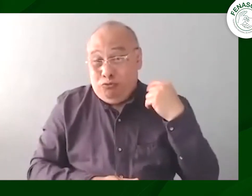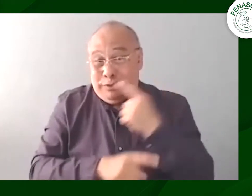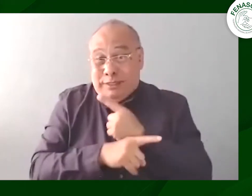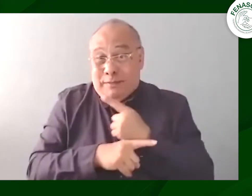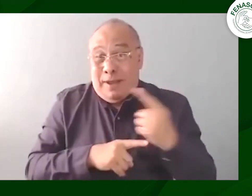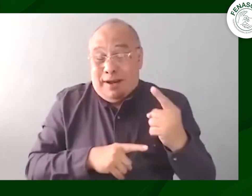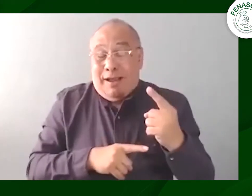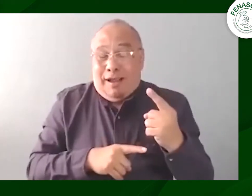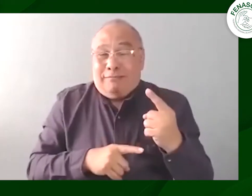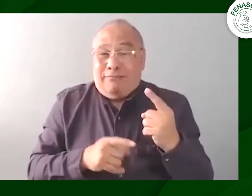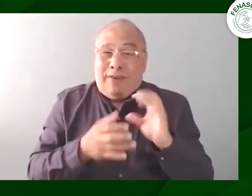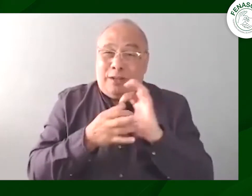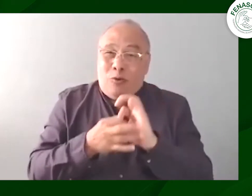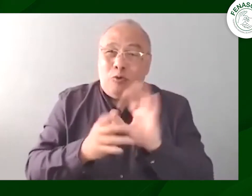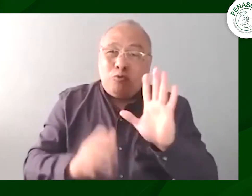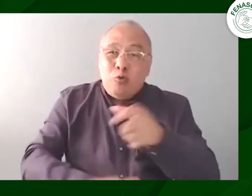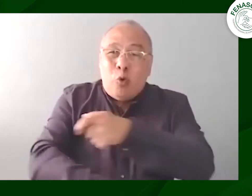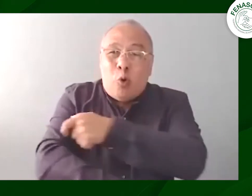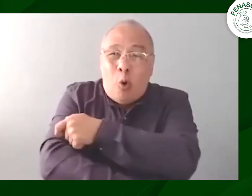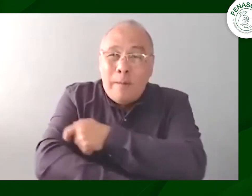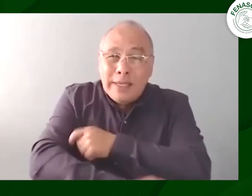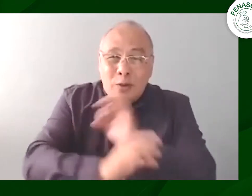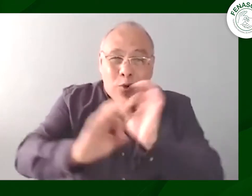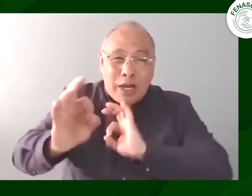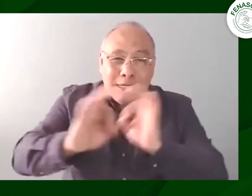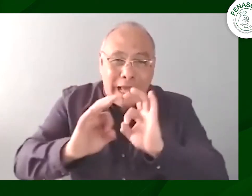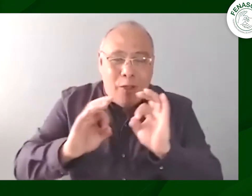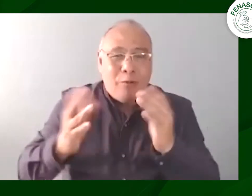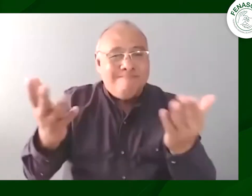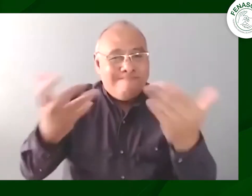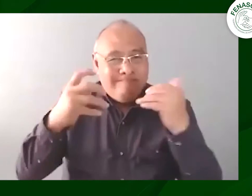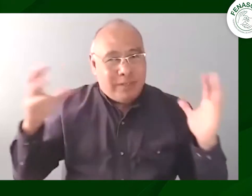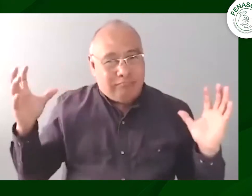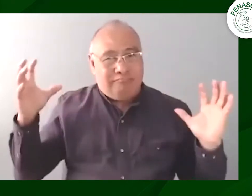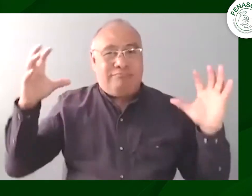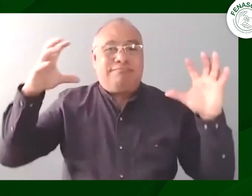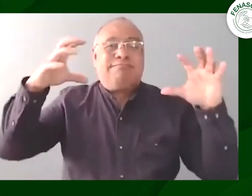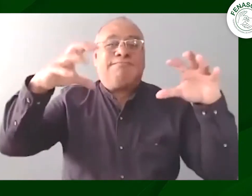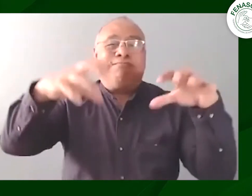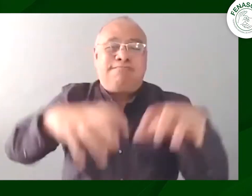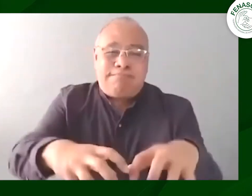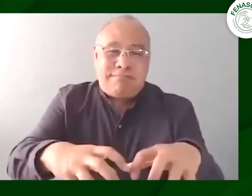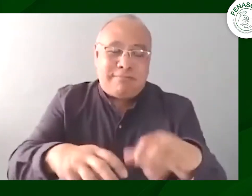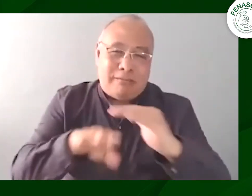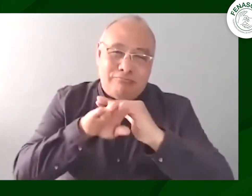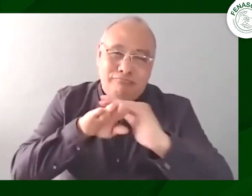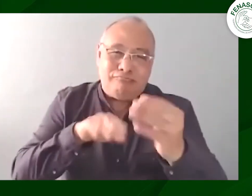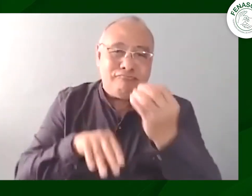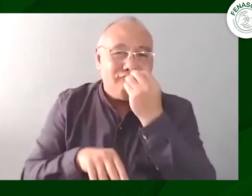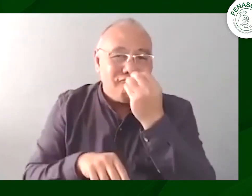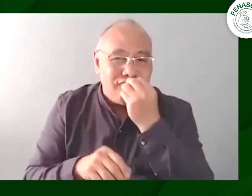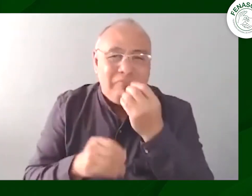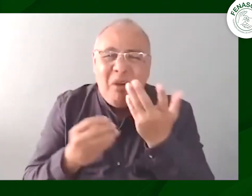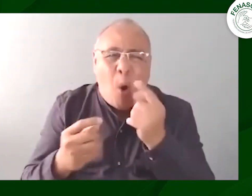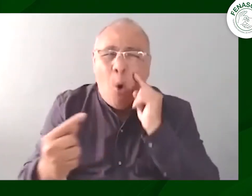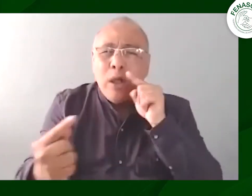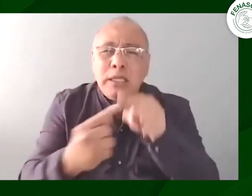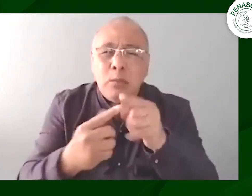coordinar con el comité con los voluntarios con todas estas personas es por eso que este comité pues hizo